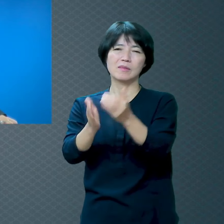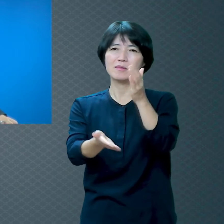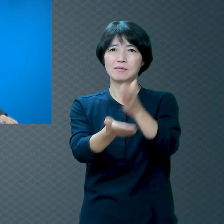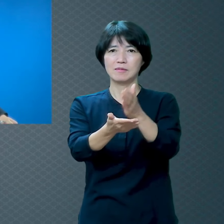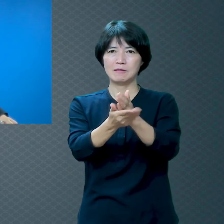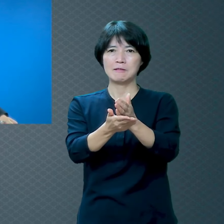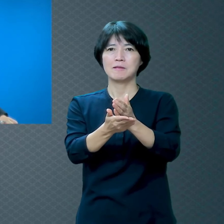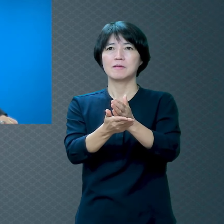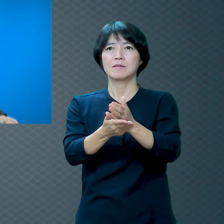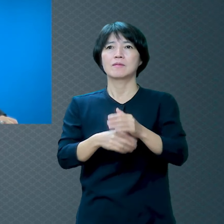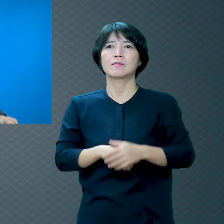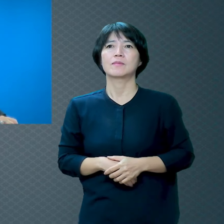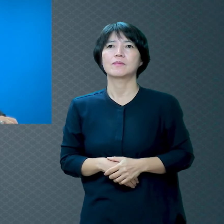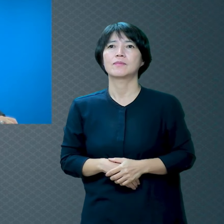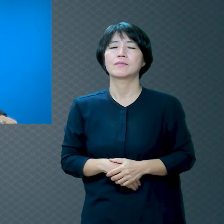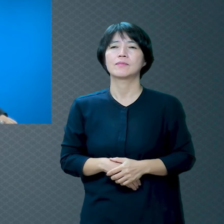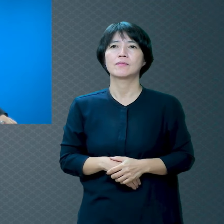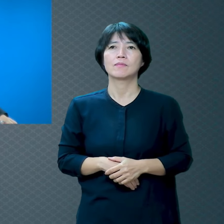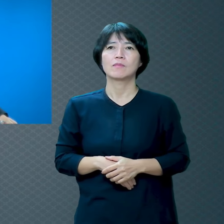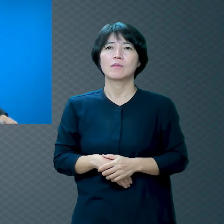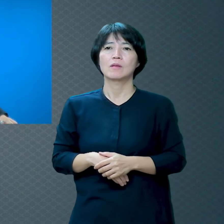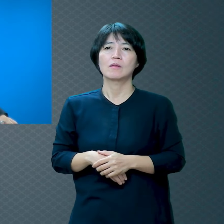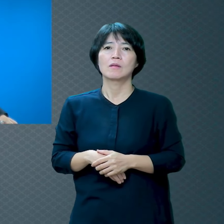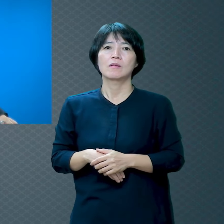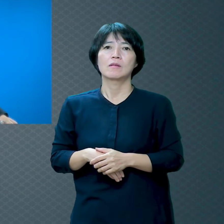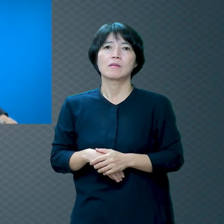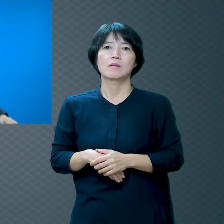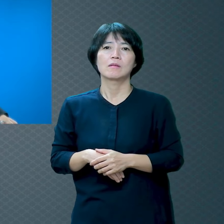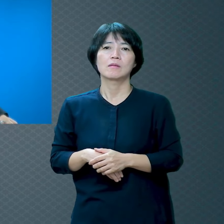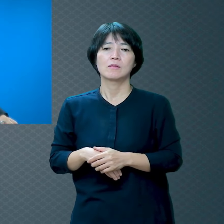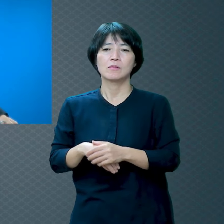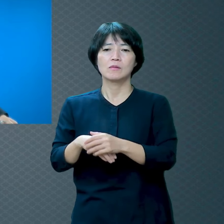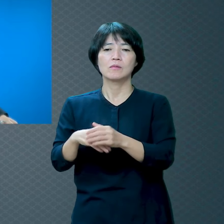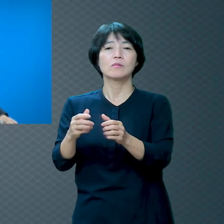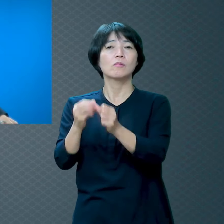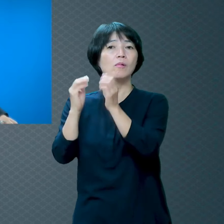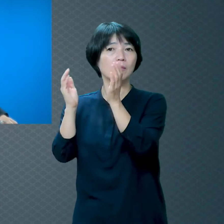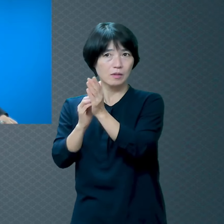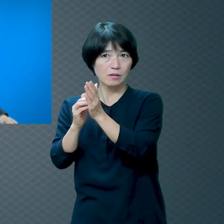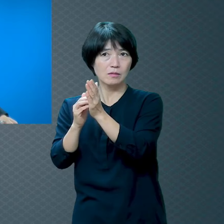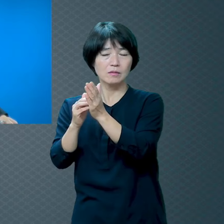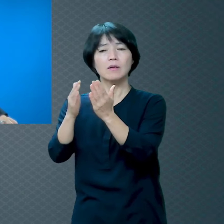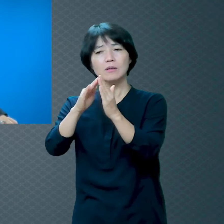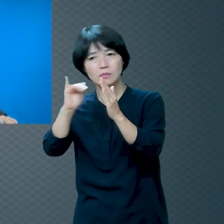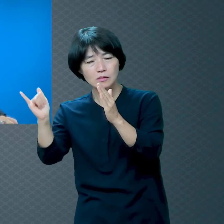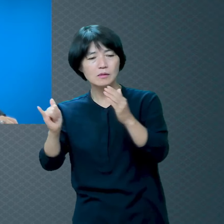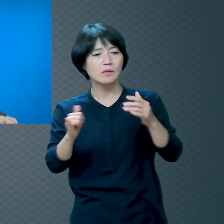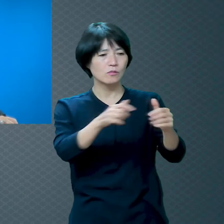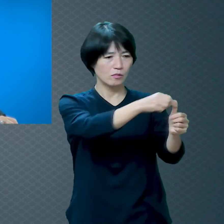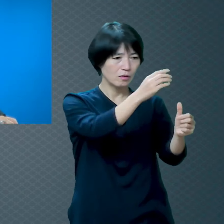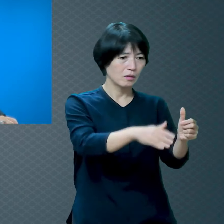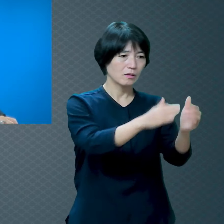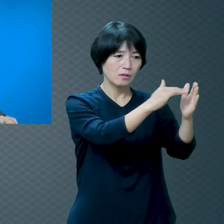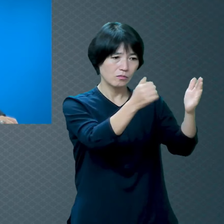정말 많이 눈물을 흘려서 기도하기 때문에 안타까운 거예요